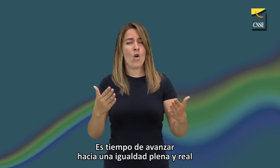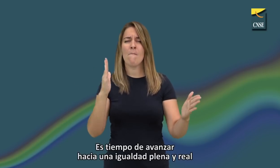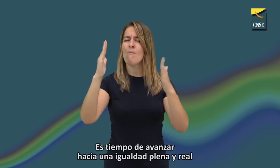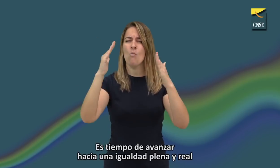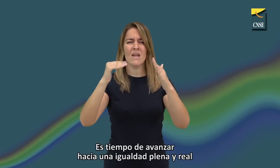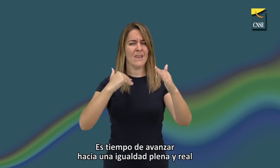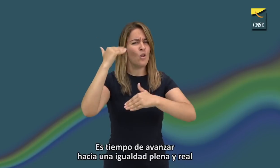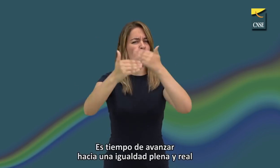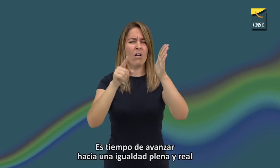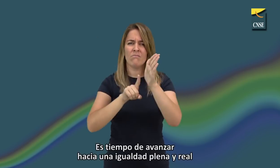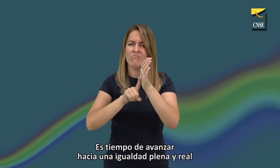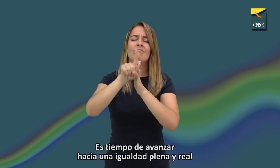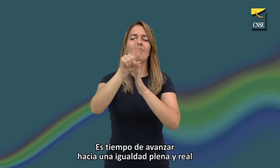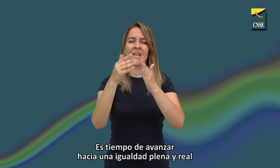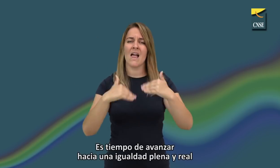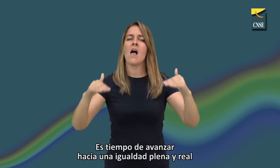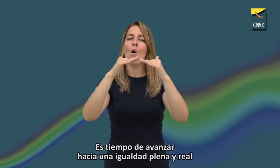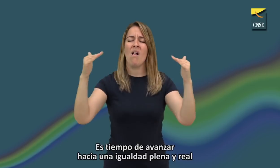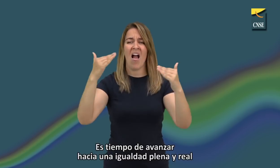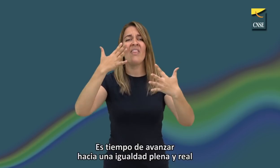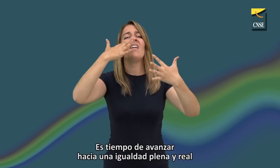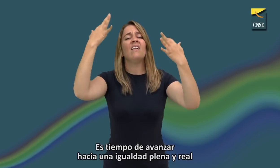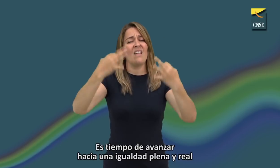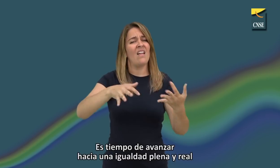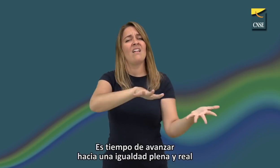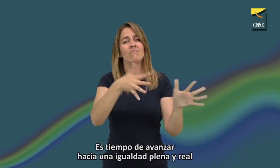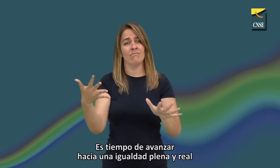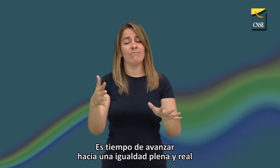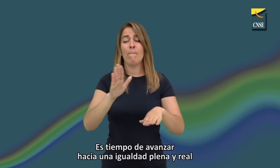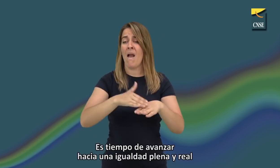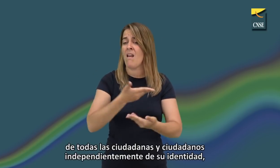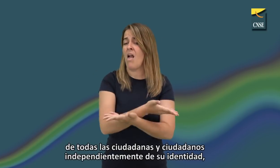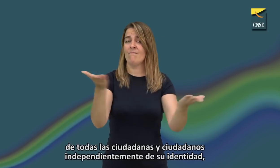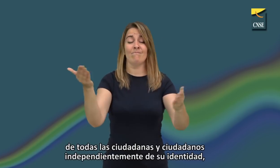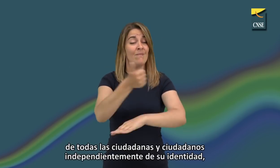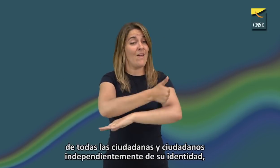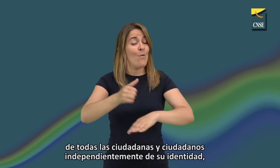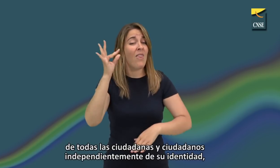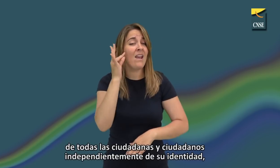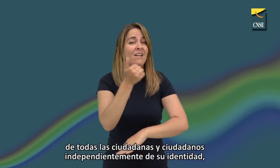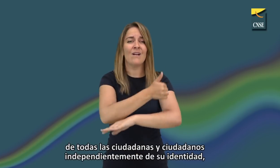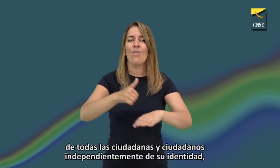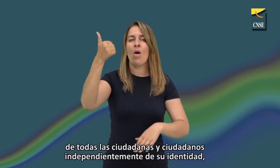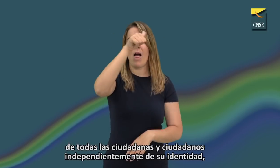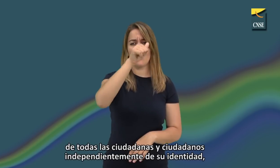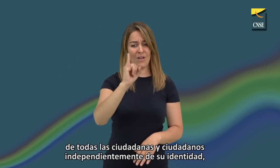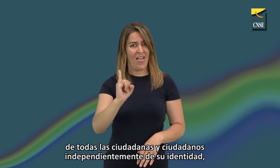Es tiempo de avanzar hacia una igualdad plena y real. De todas las ciudadanas y ciudadanos